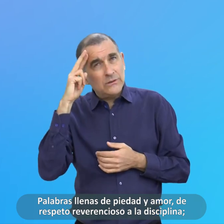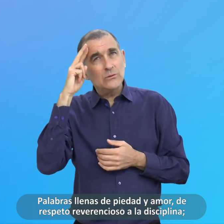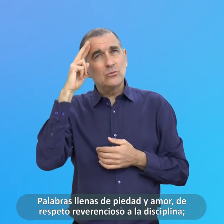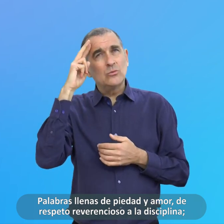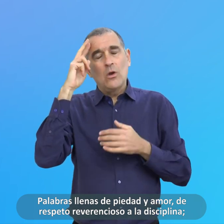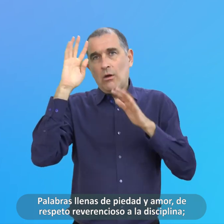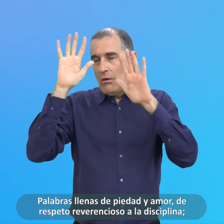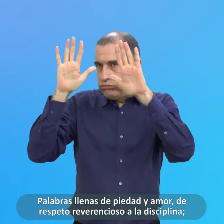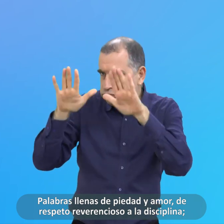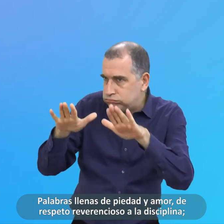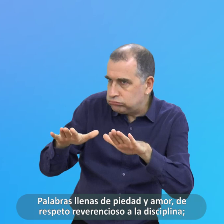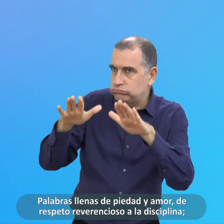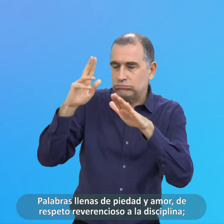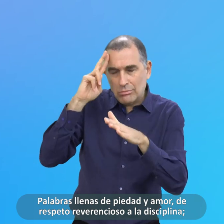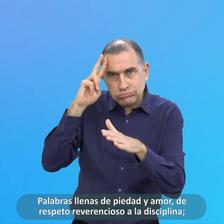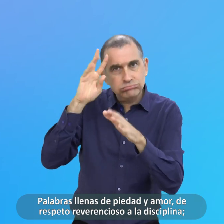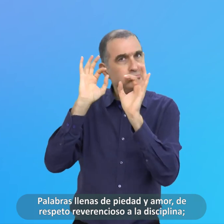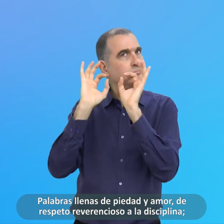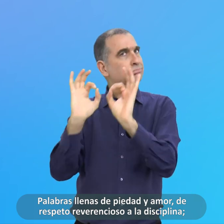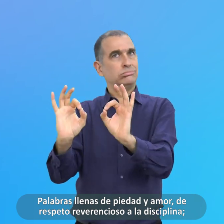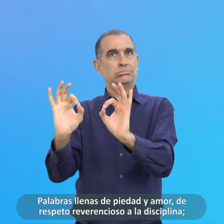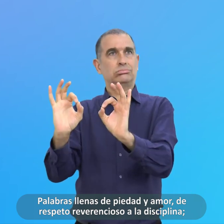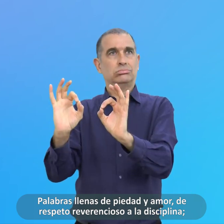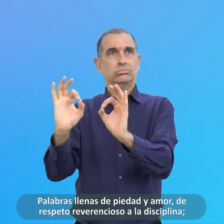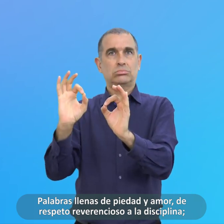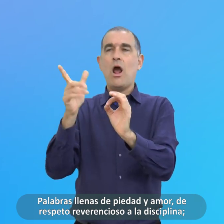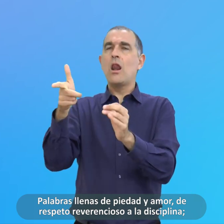Reverencioso A La Disciplina